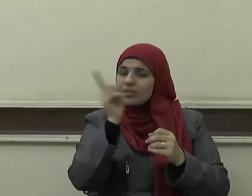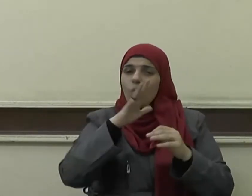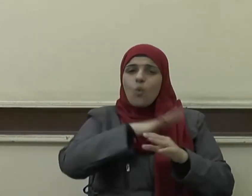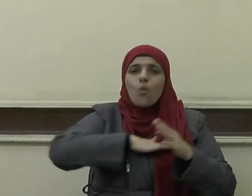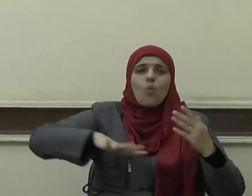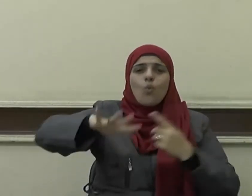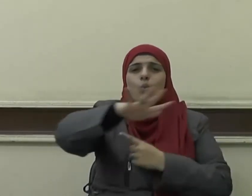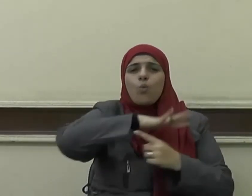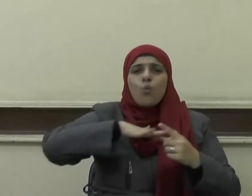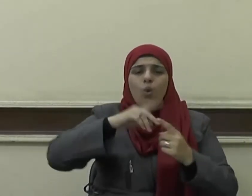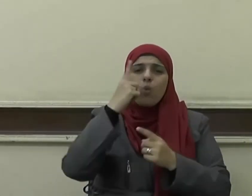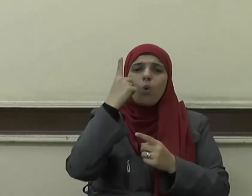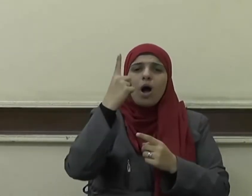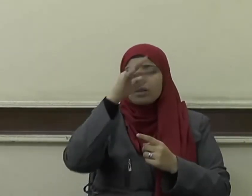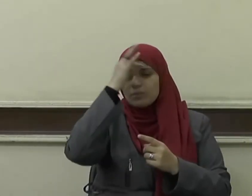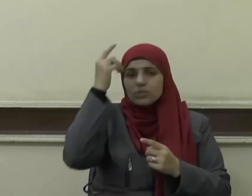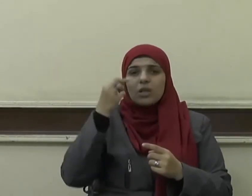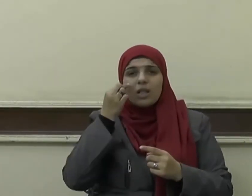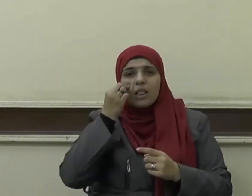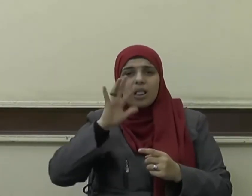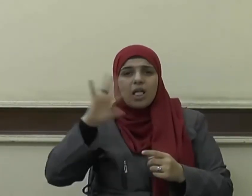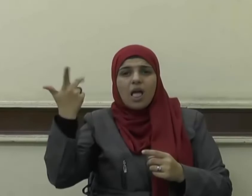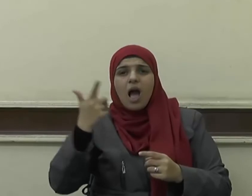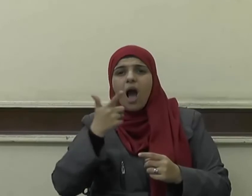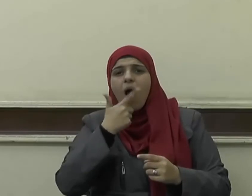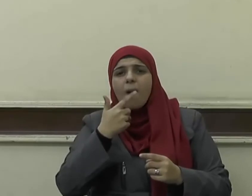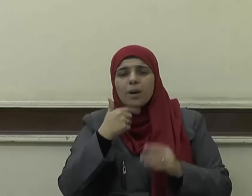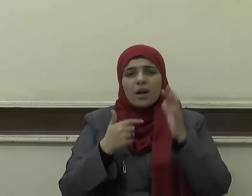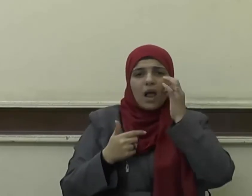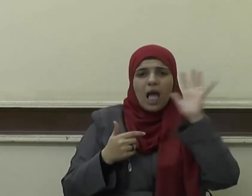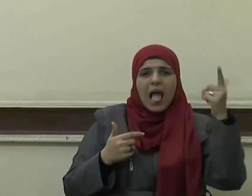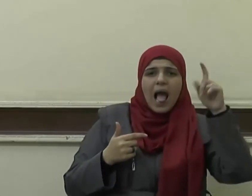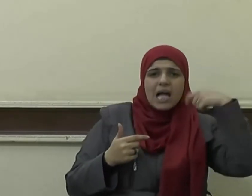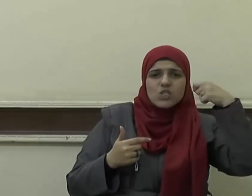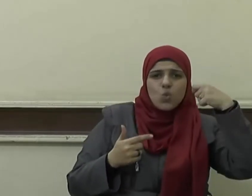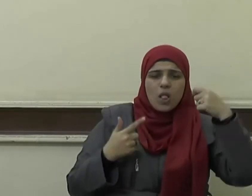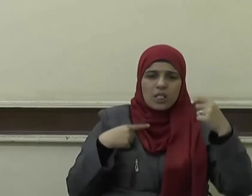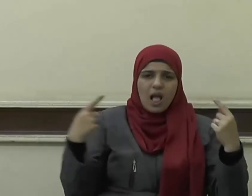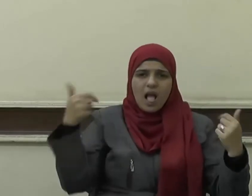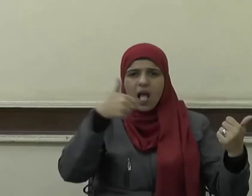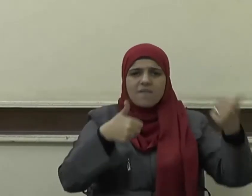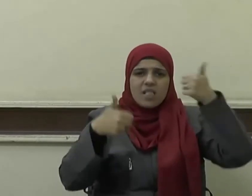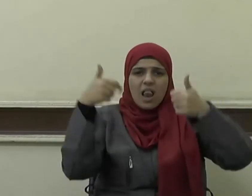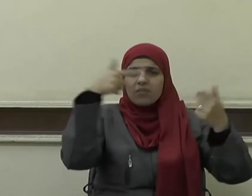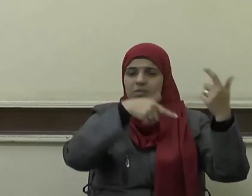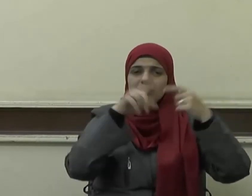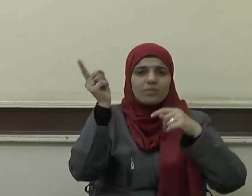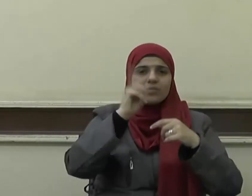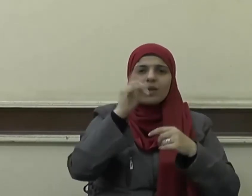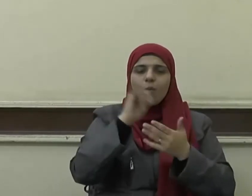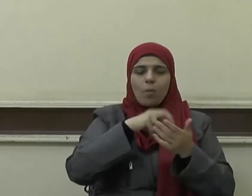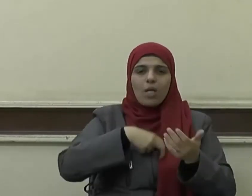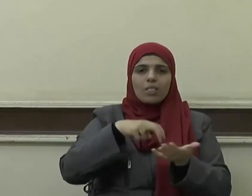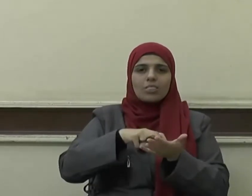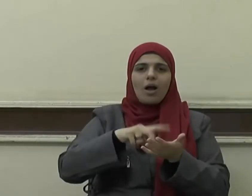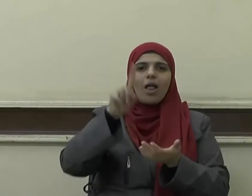عربي ولا لأحمر على أسود ولا أسود على أحمر إلا بالتقوى